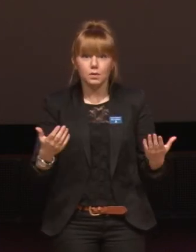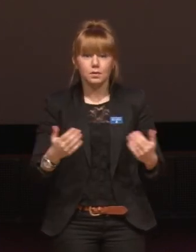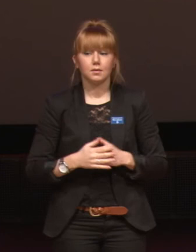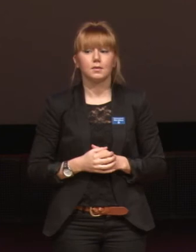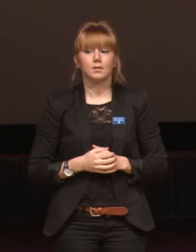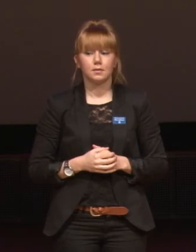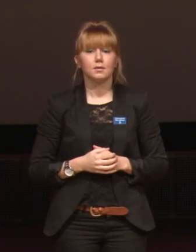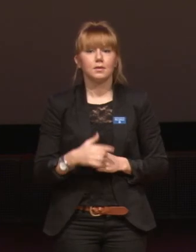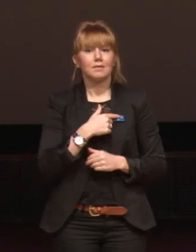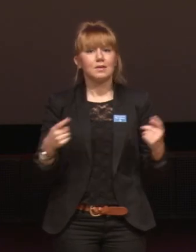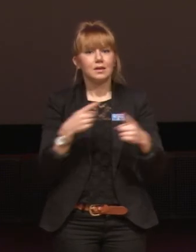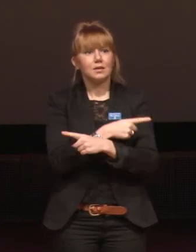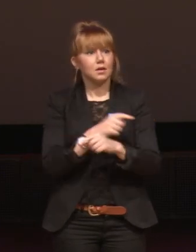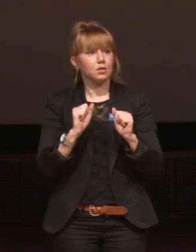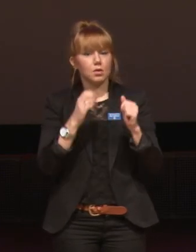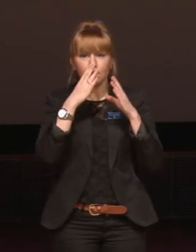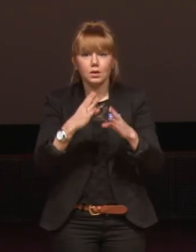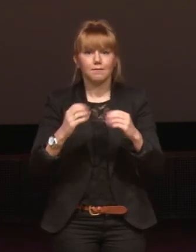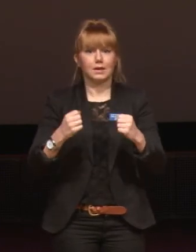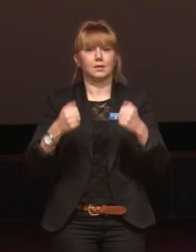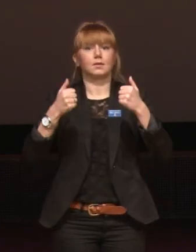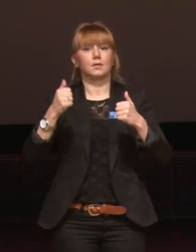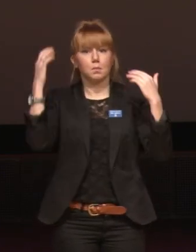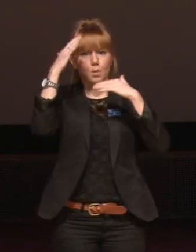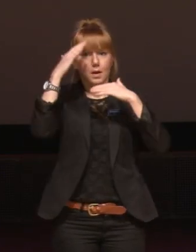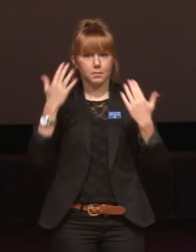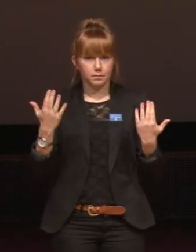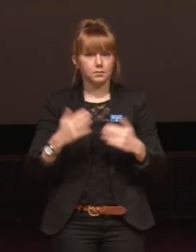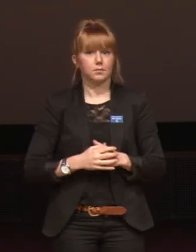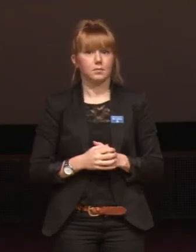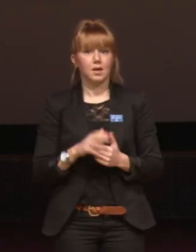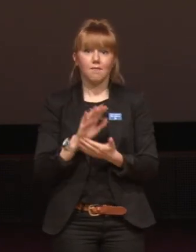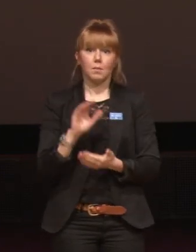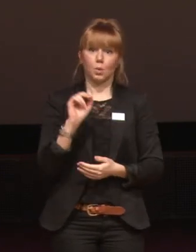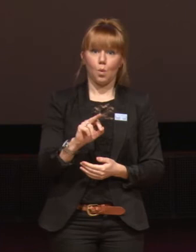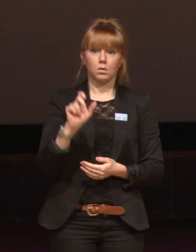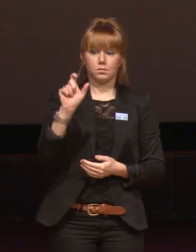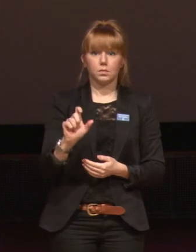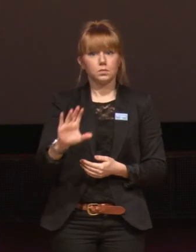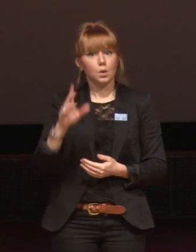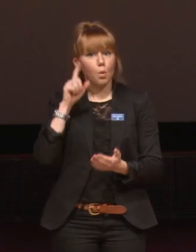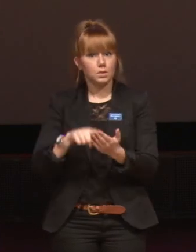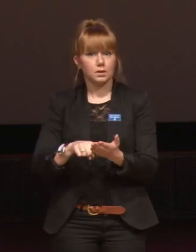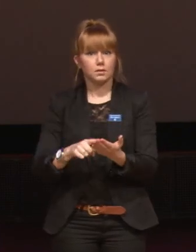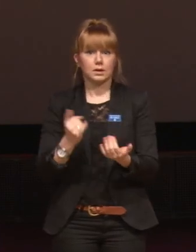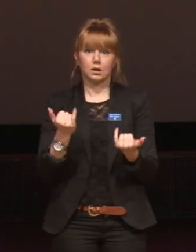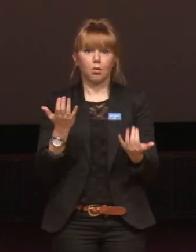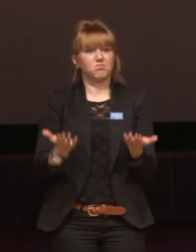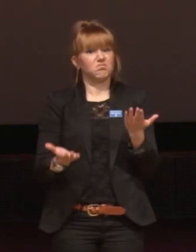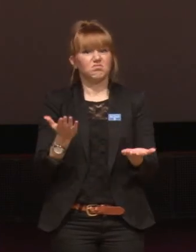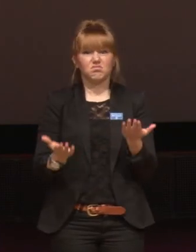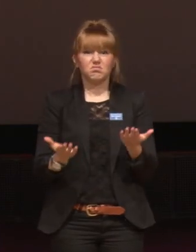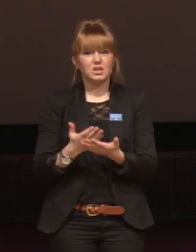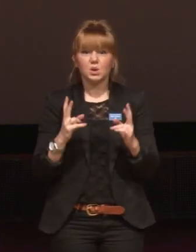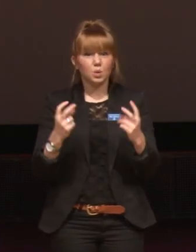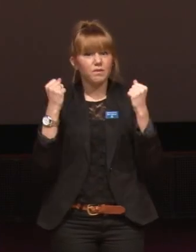Vi bör istället fokusera på det riktiga problemet. En 15-årings åsikt väger idag inte lika tungt som